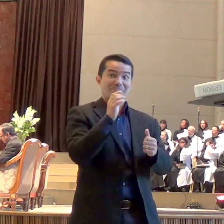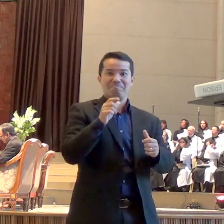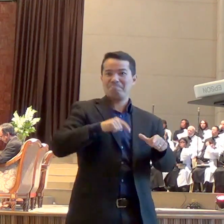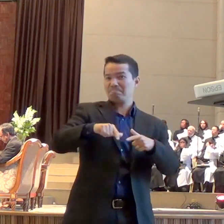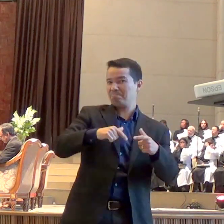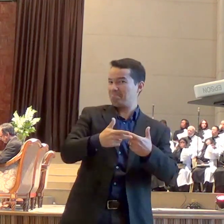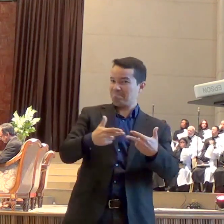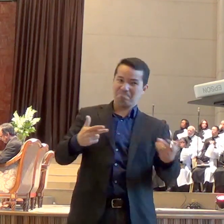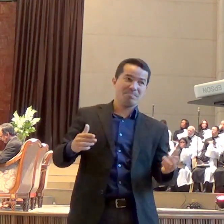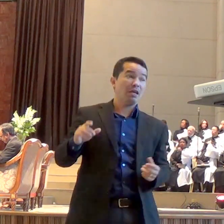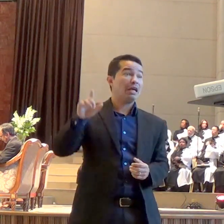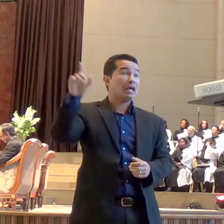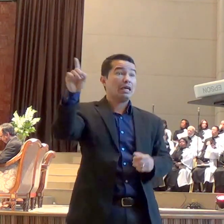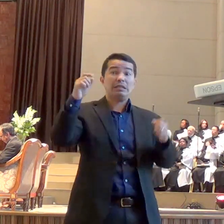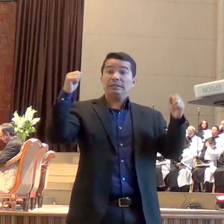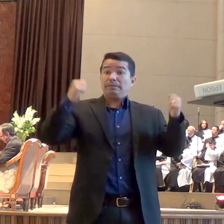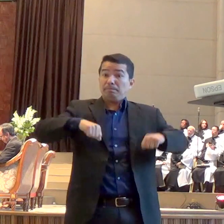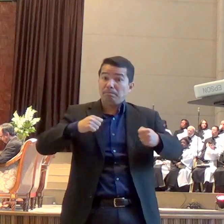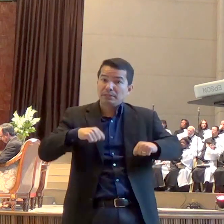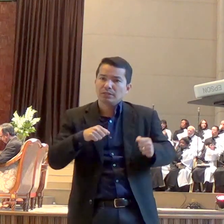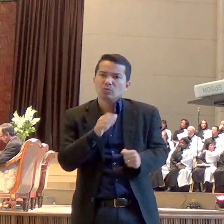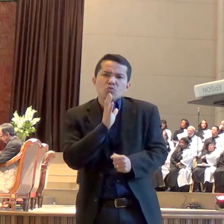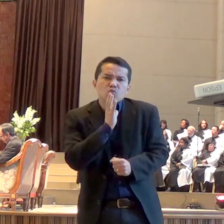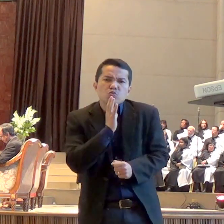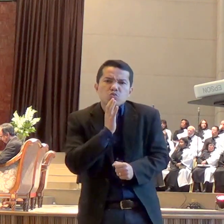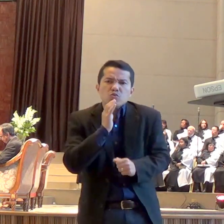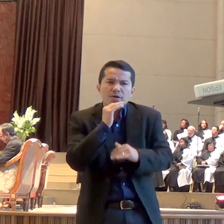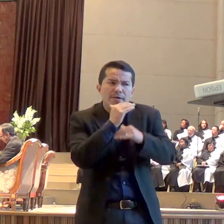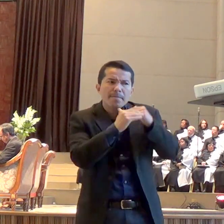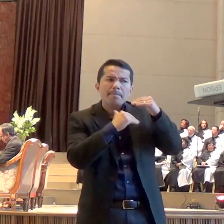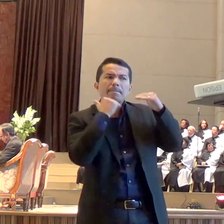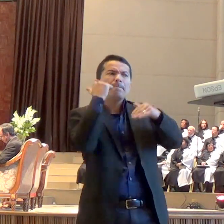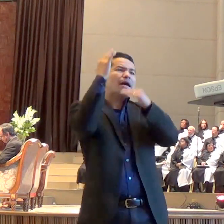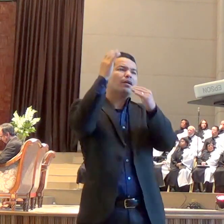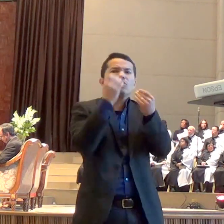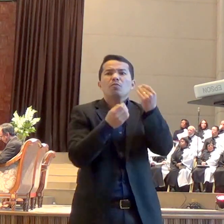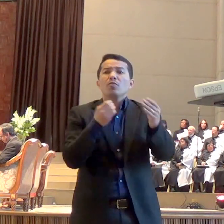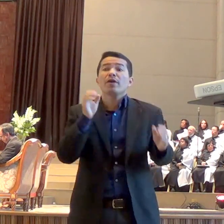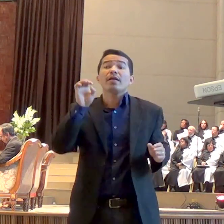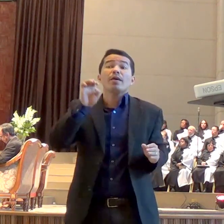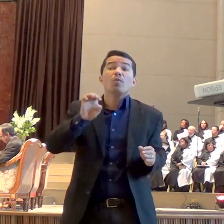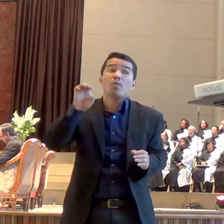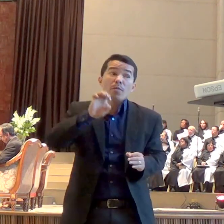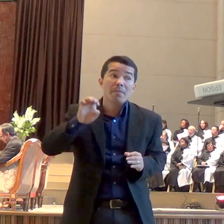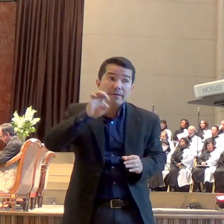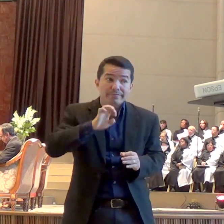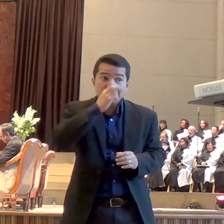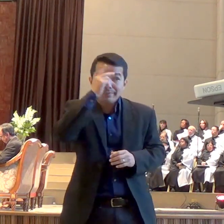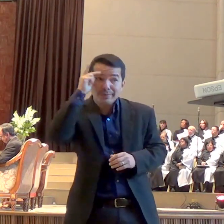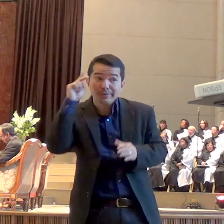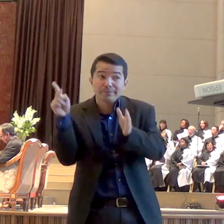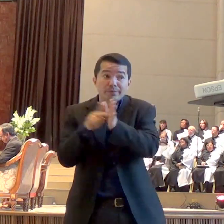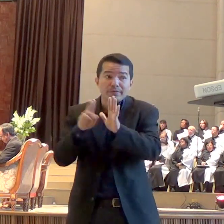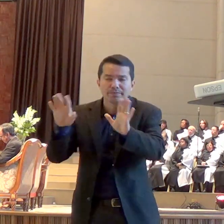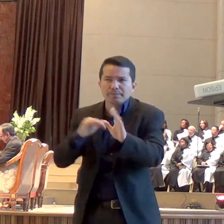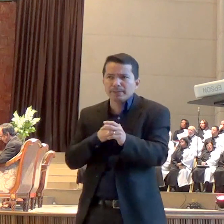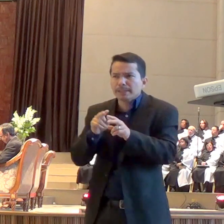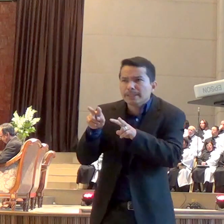e precisaria conhecer um pouquinho a maneira de pensar da Europa Ocidental, ela pensou, eu vou